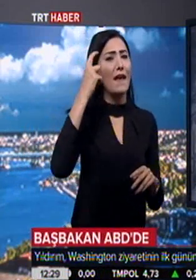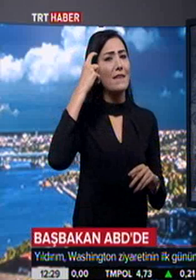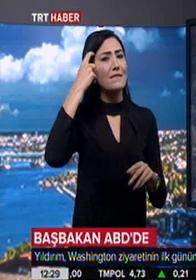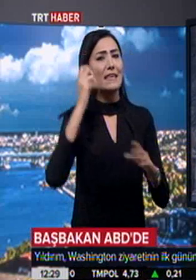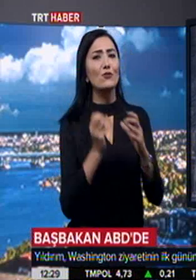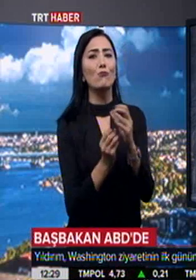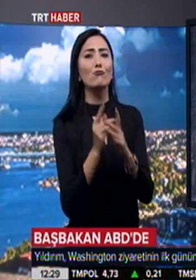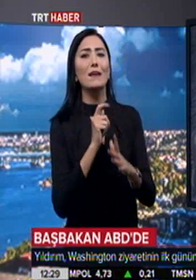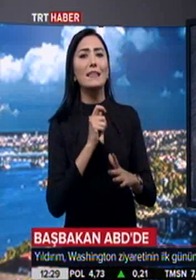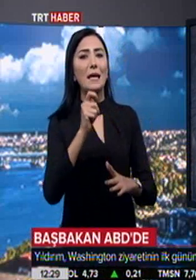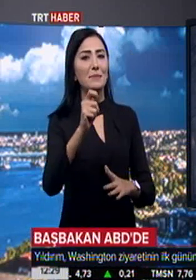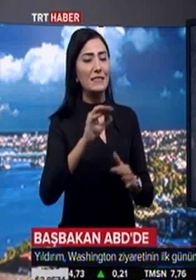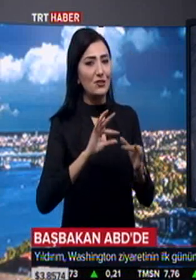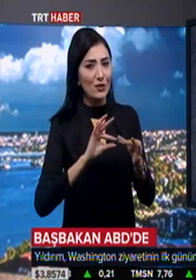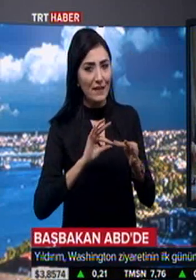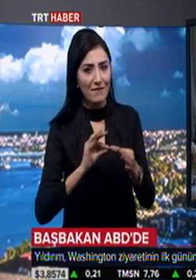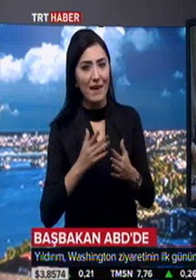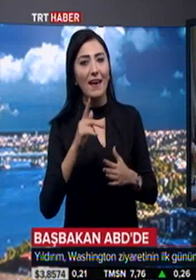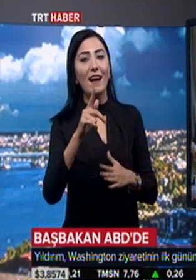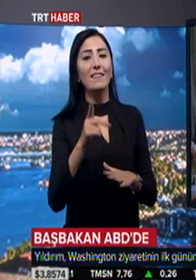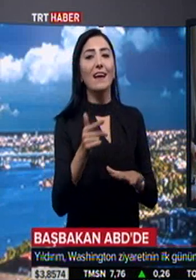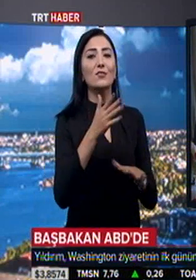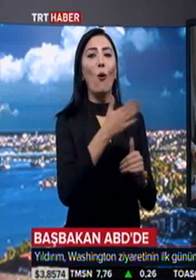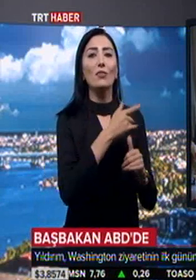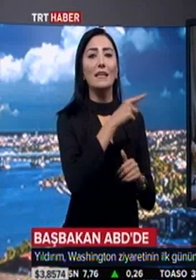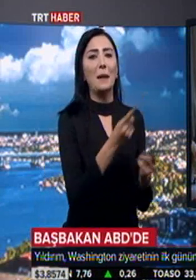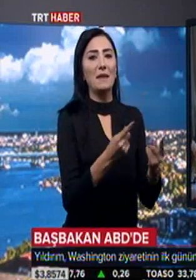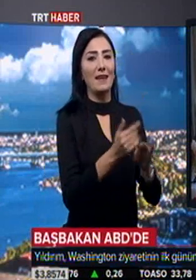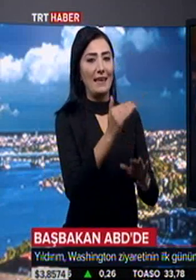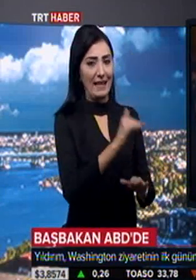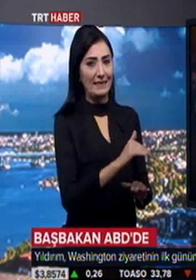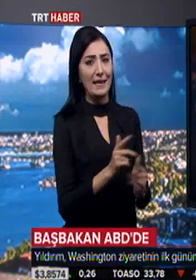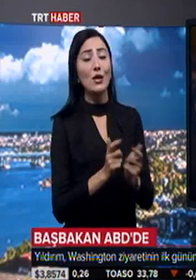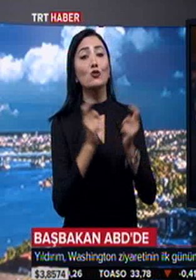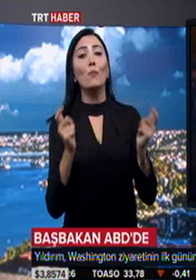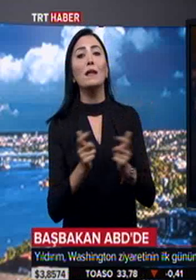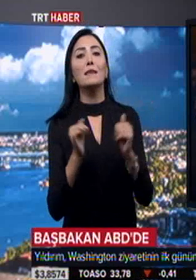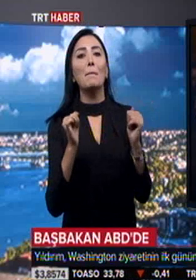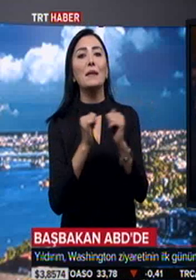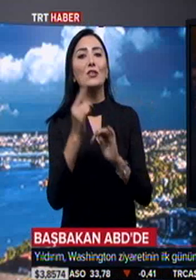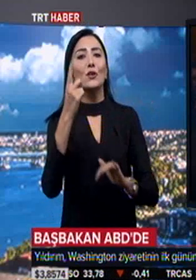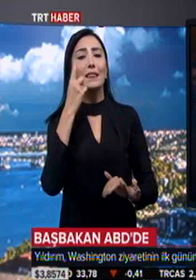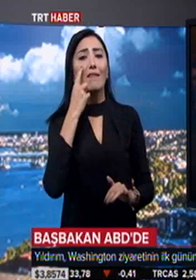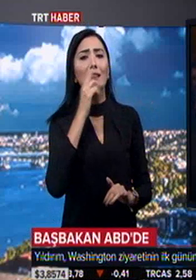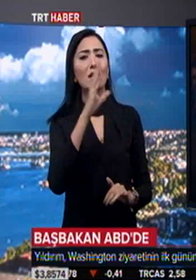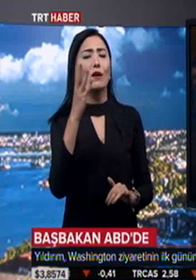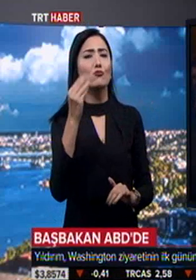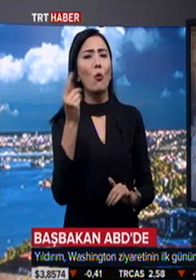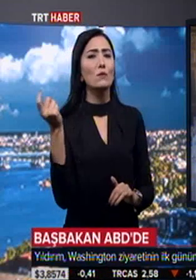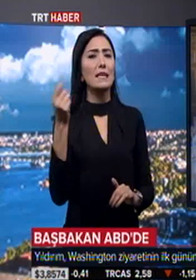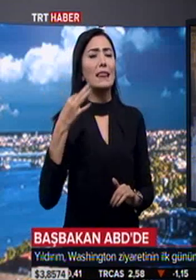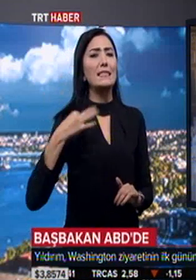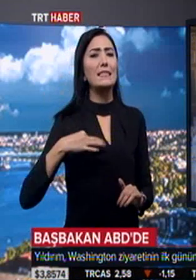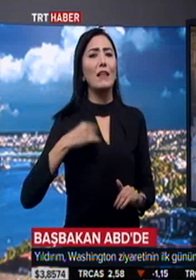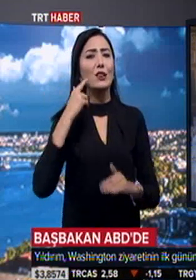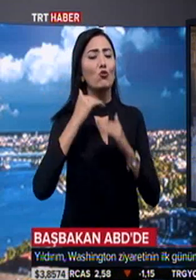gününde fikir kuruluşlarının temsilcileri ve kanaat önderleriyle bir araya geldi. Toplantıya Birleşik Devletler'den